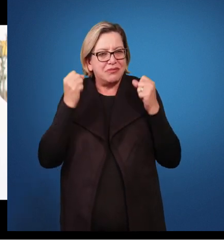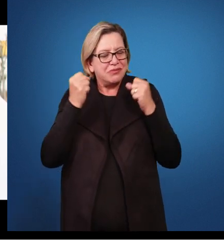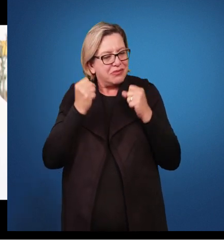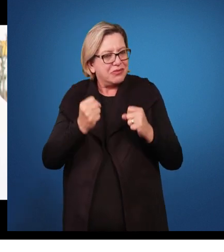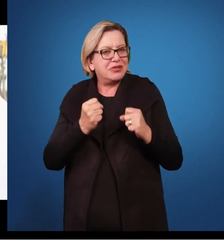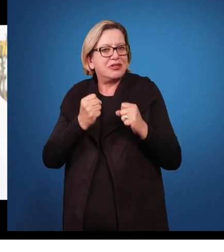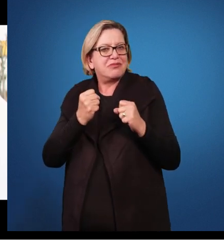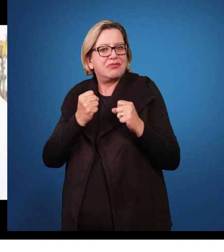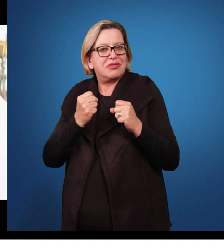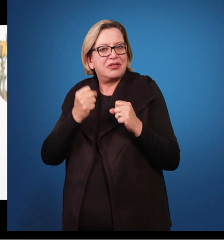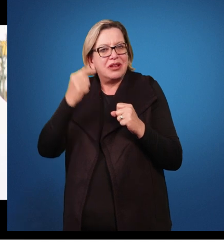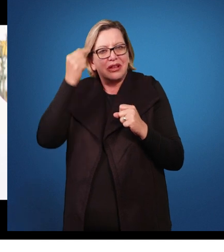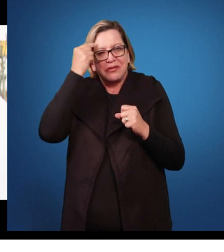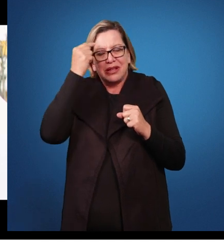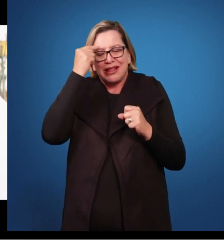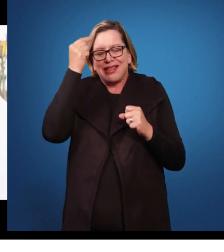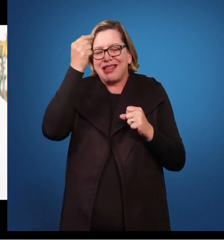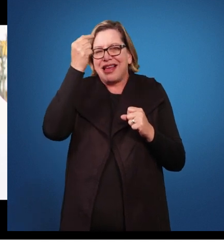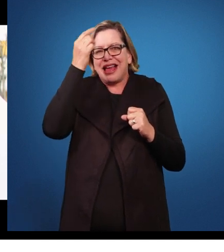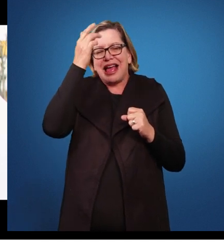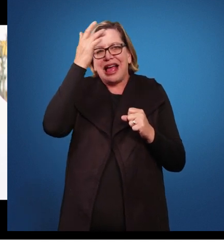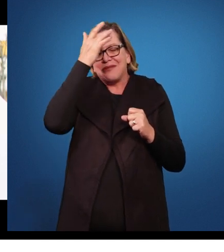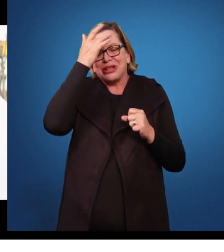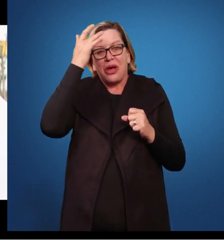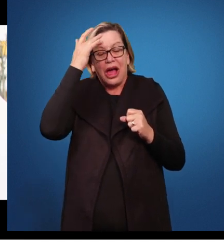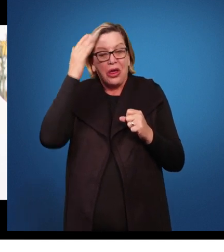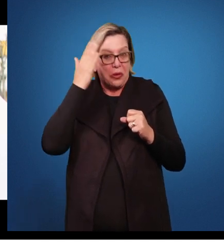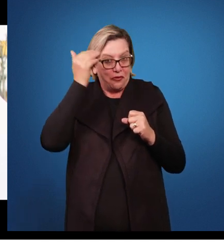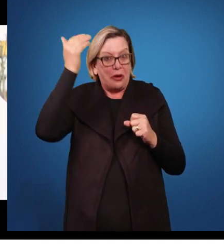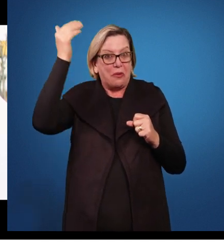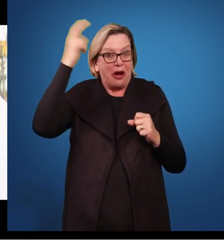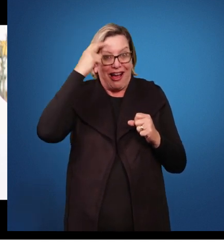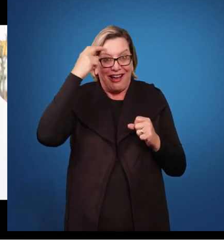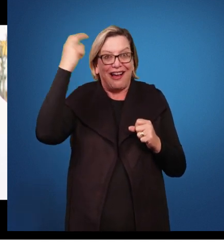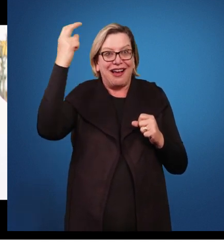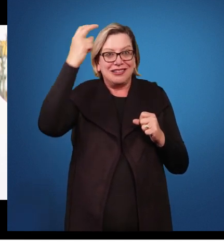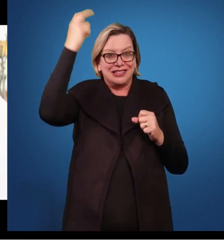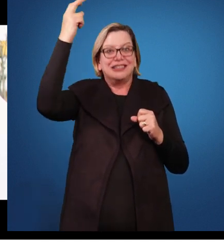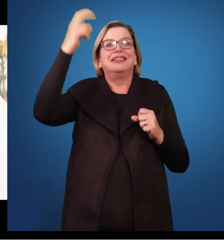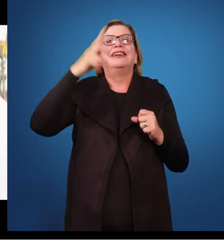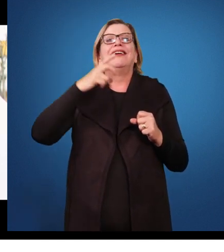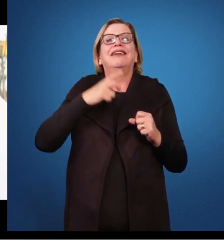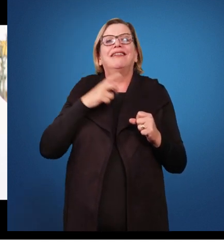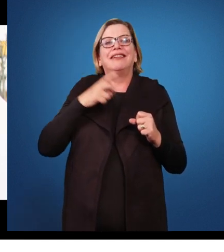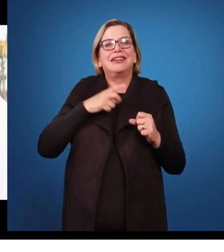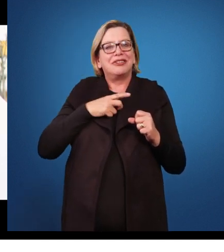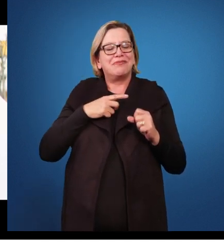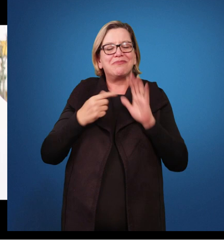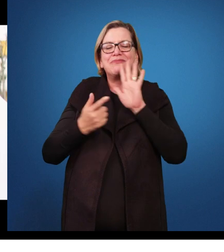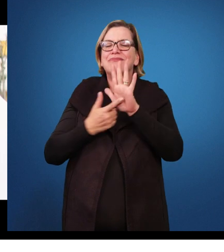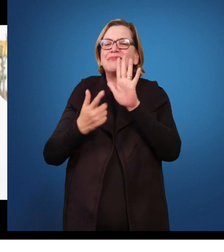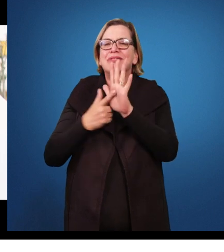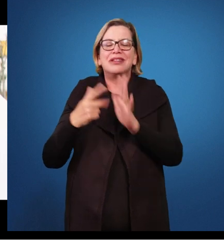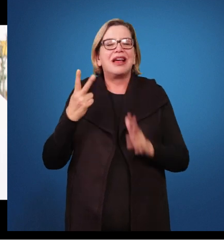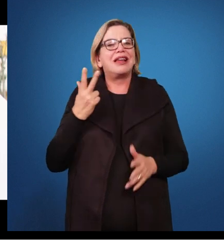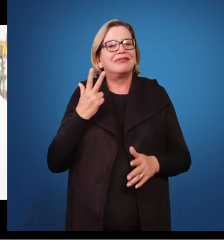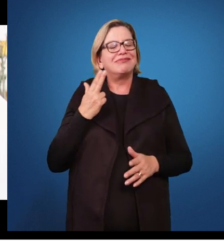pensar nos grandes gênios, pessoas que apresentaram o seu talento um pouquinho